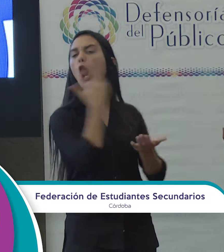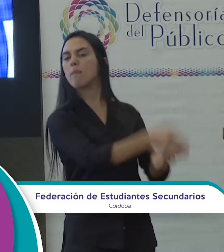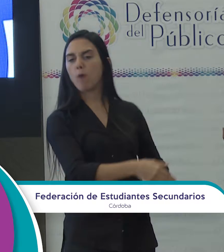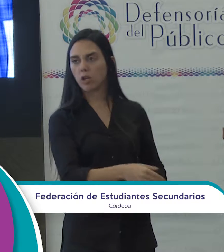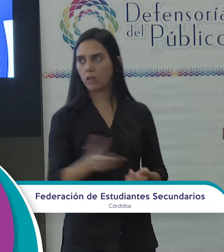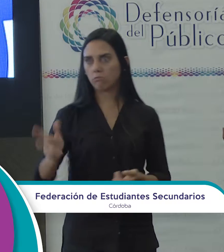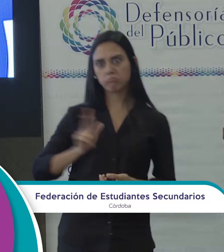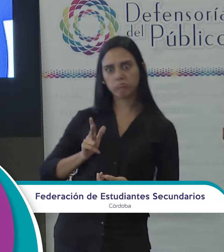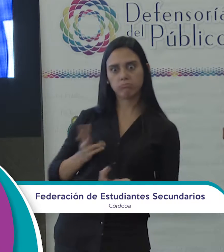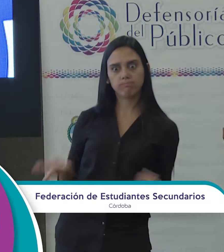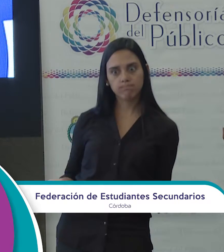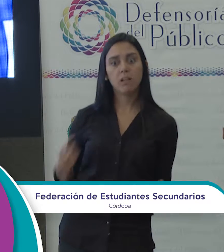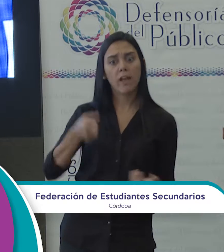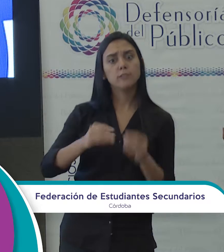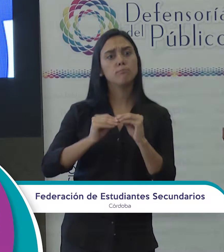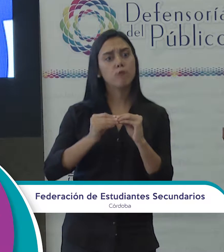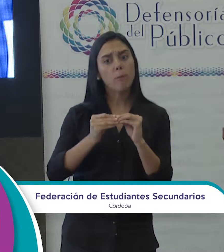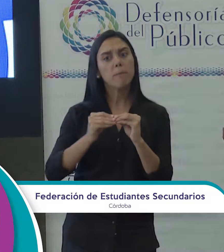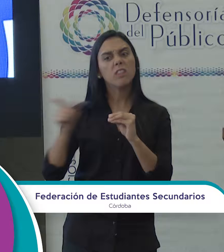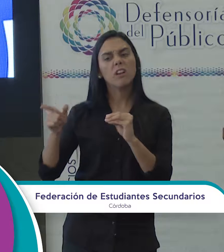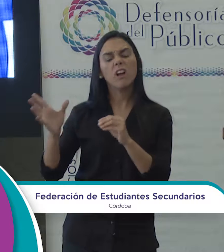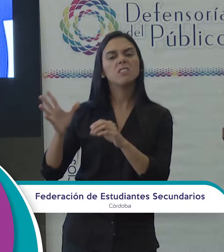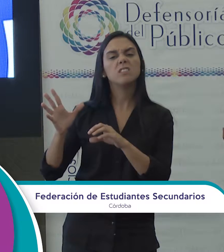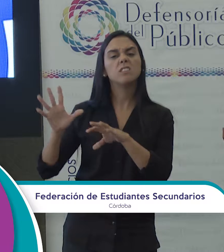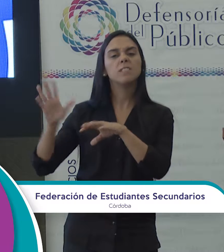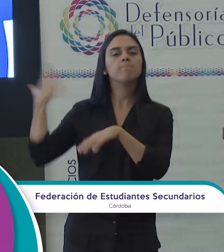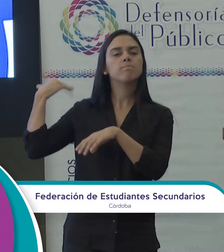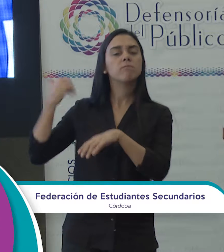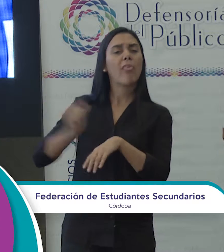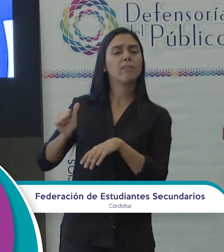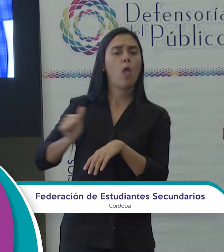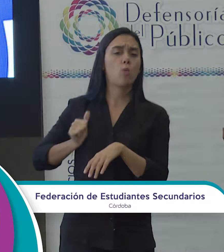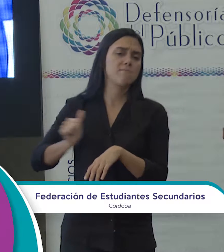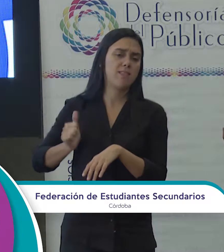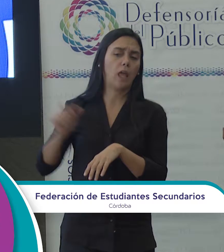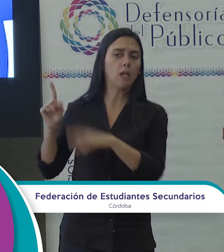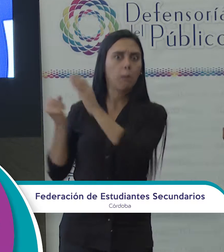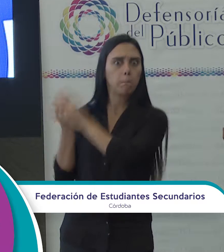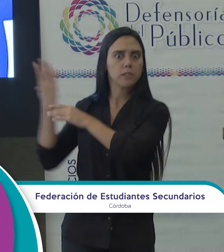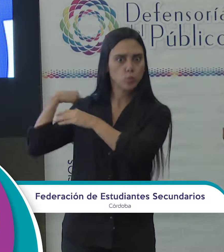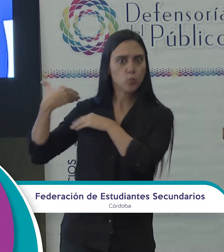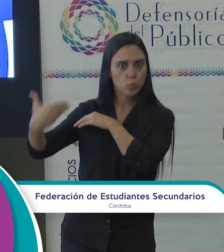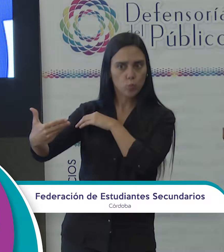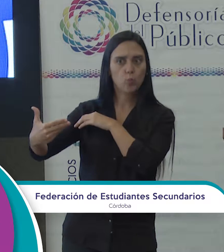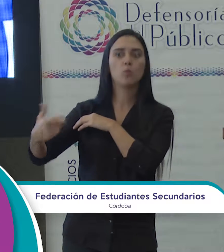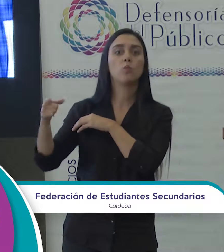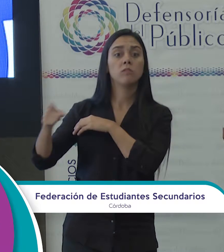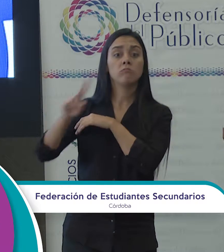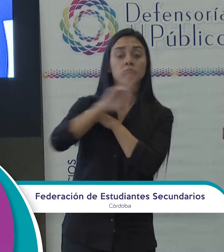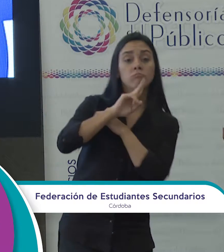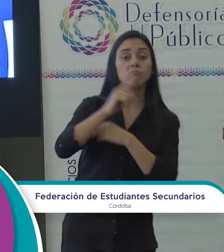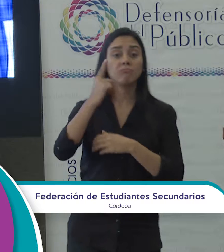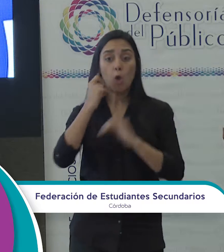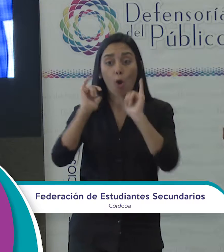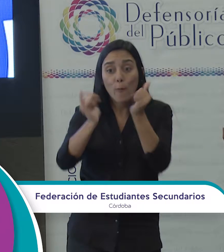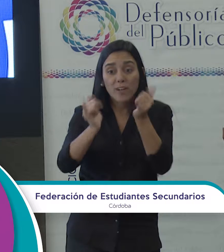problemática es resultado de un proceso histórico que tiene su raíz en la dictadura militar, donde se pretendió que los y las jóvenes no